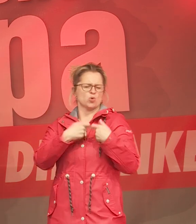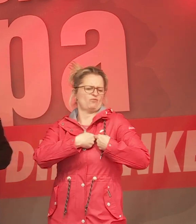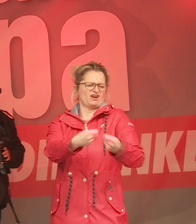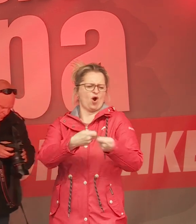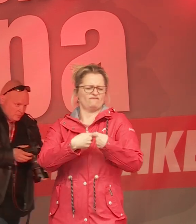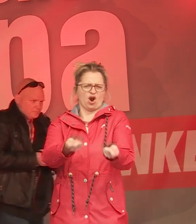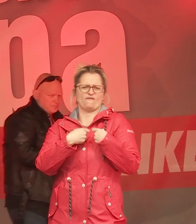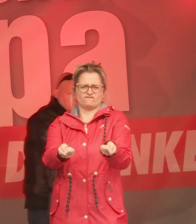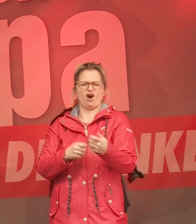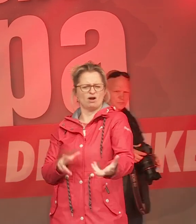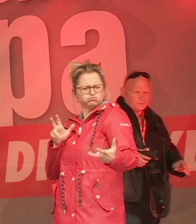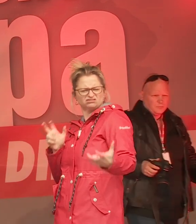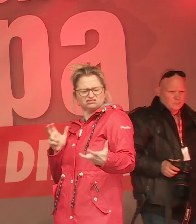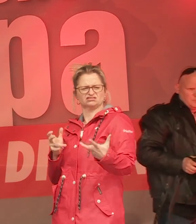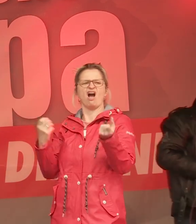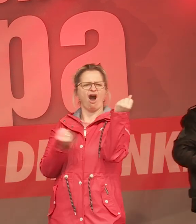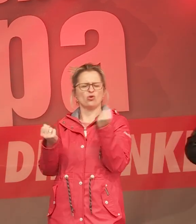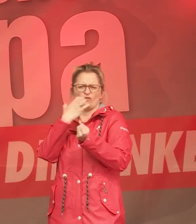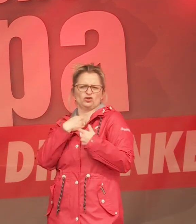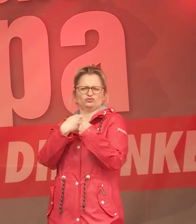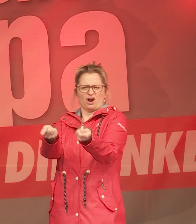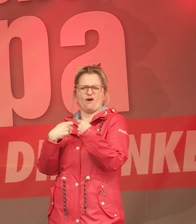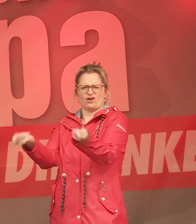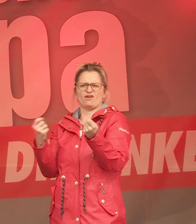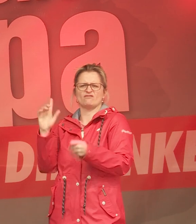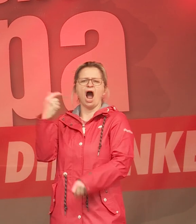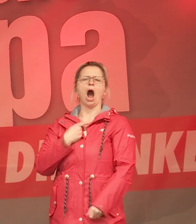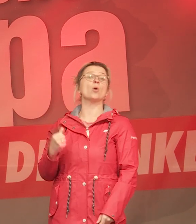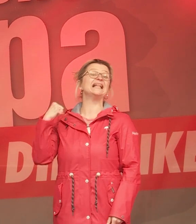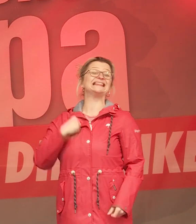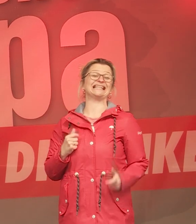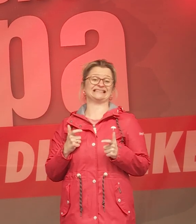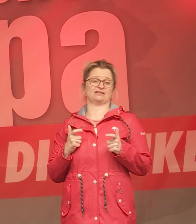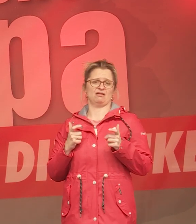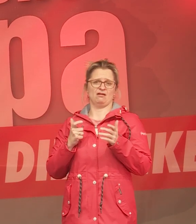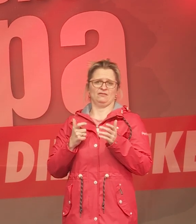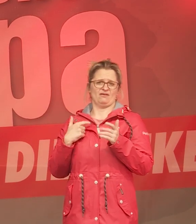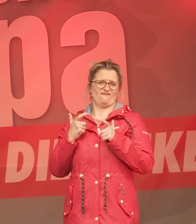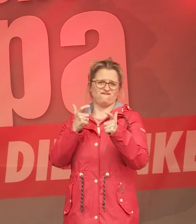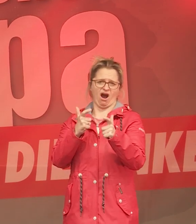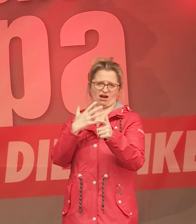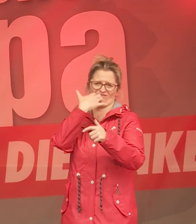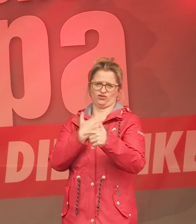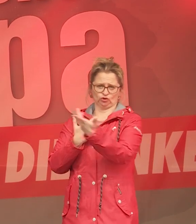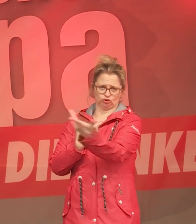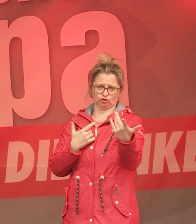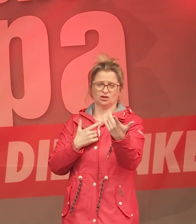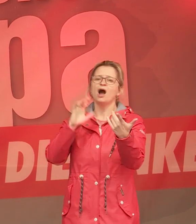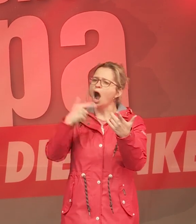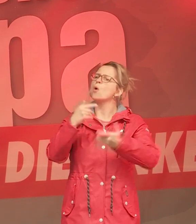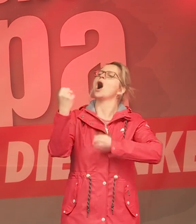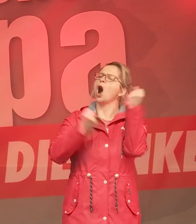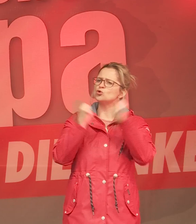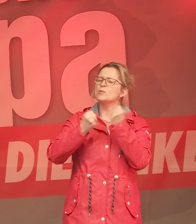möglichst viele dicke Autos verkaufen, möglichst mit Dienstwagenprivileg. Und ich bin sehr dafür, die Arbeitsplätze in der